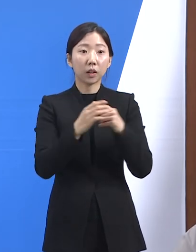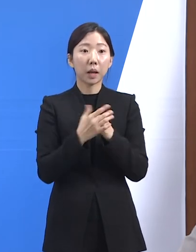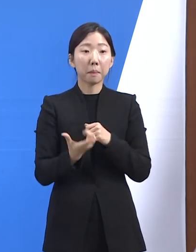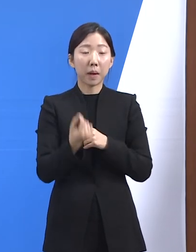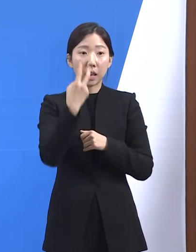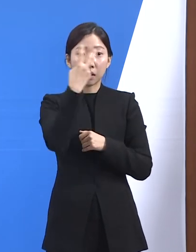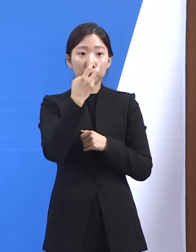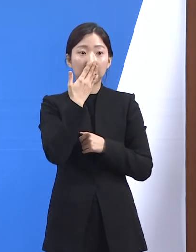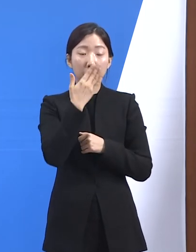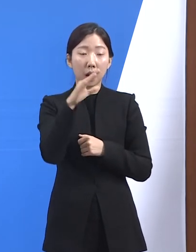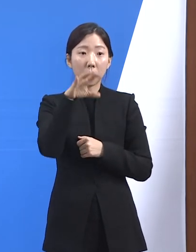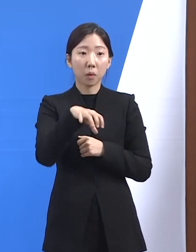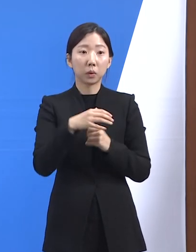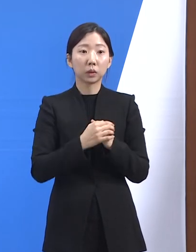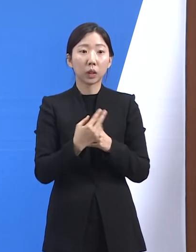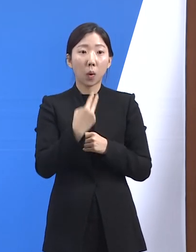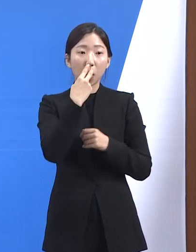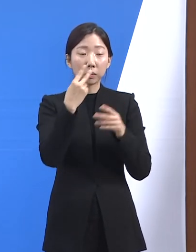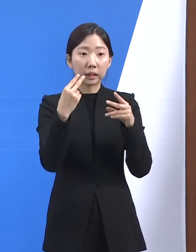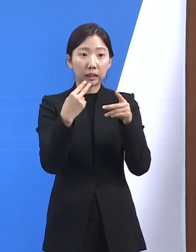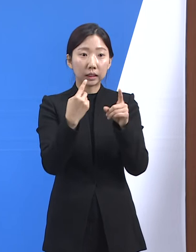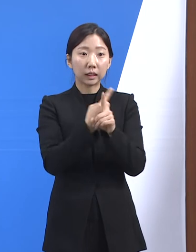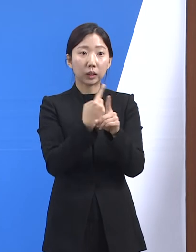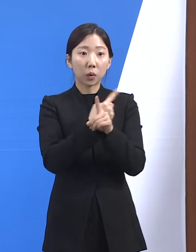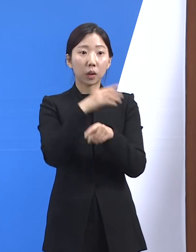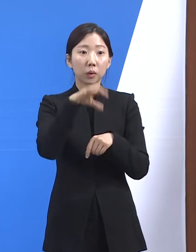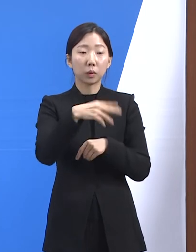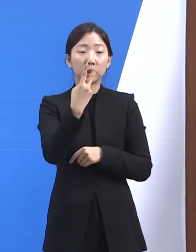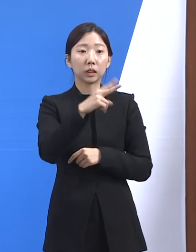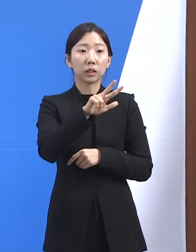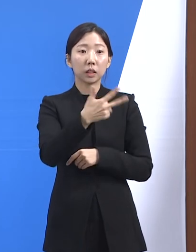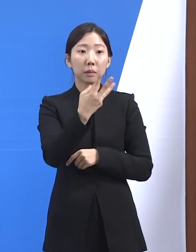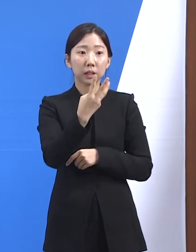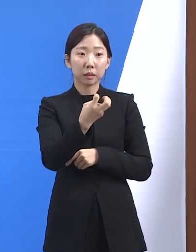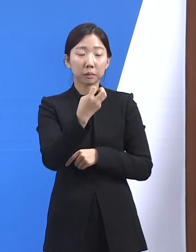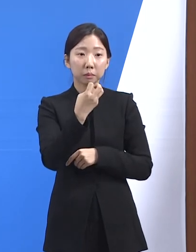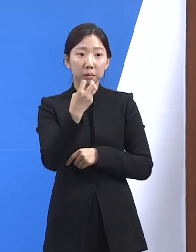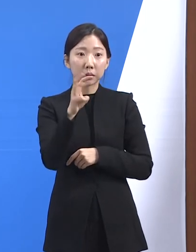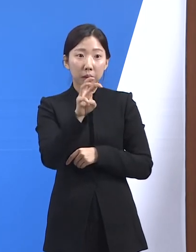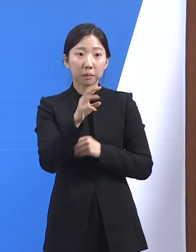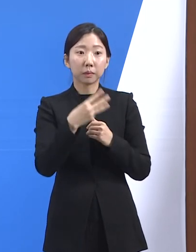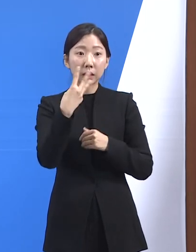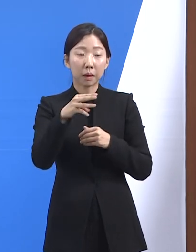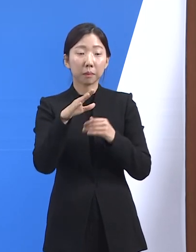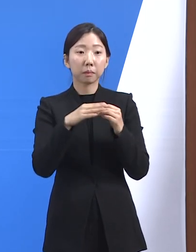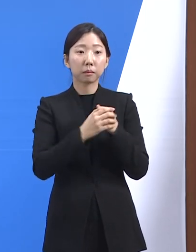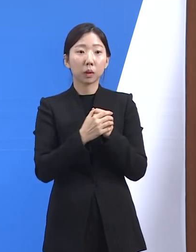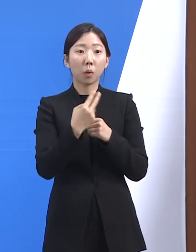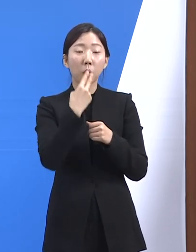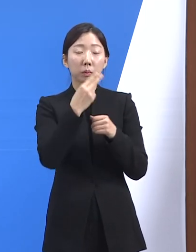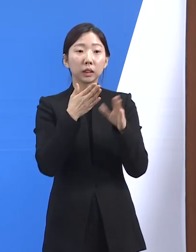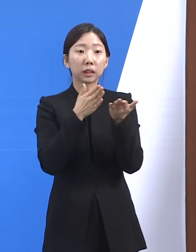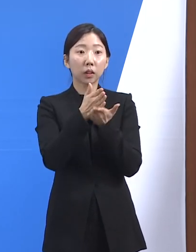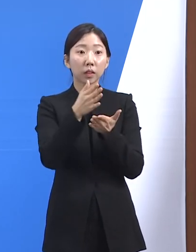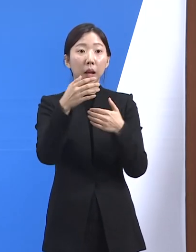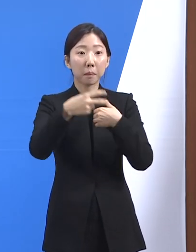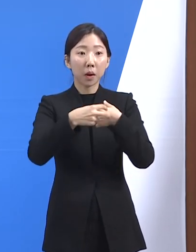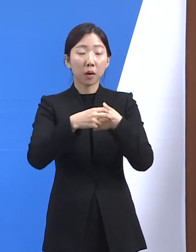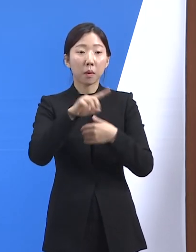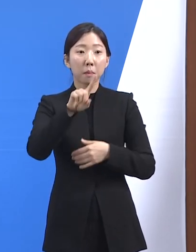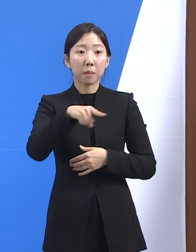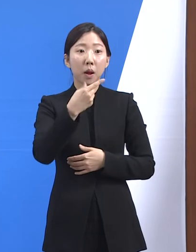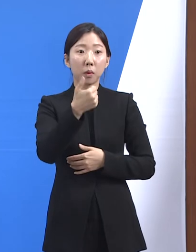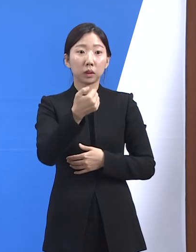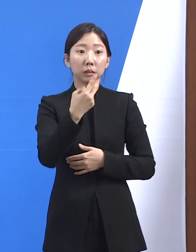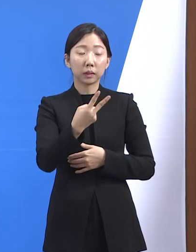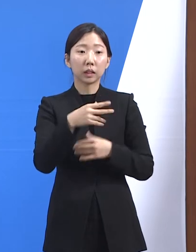가능병원은 호흡기 진료 지정 오류 기간 2,073개소, 호흡기 전남 클리닉 125개소 등 총 2